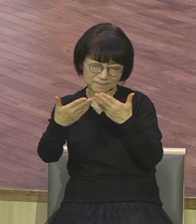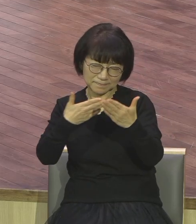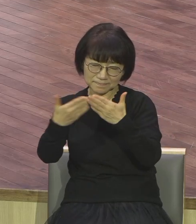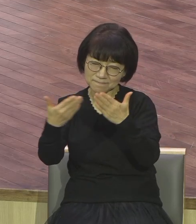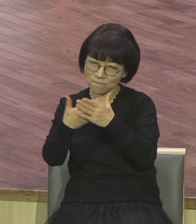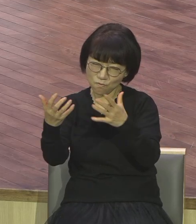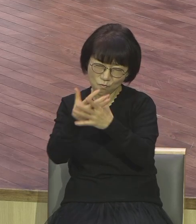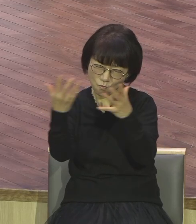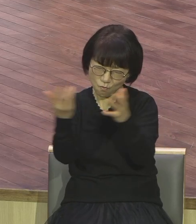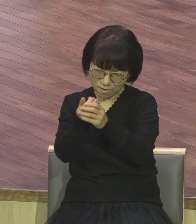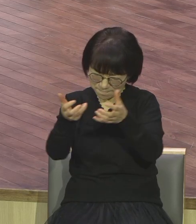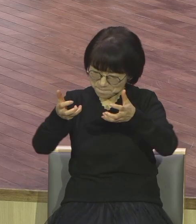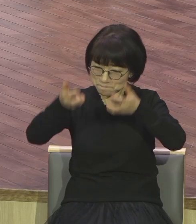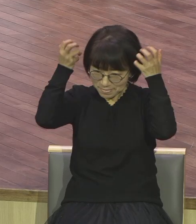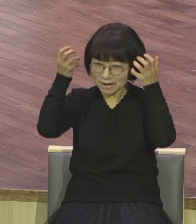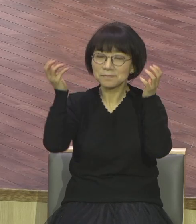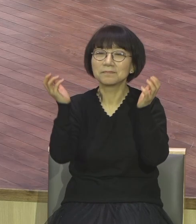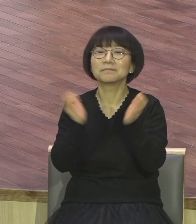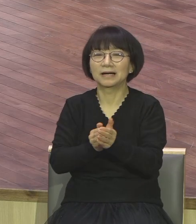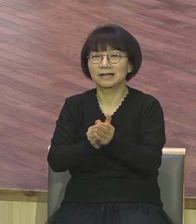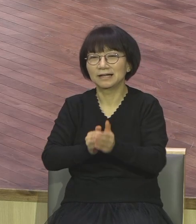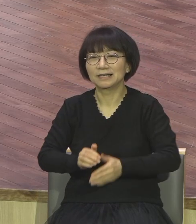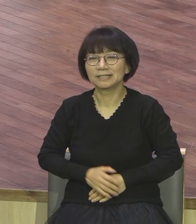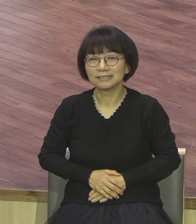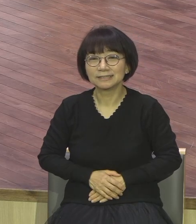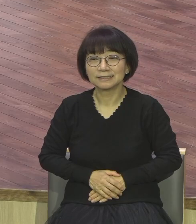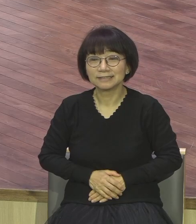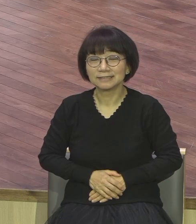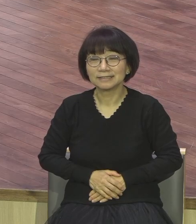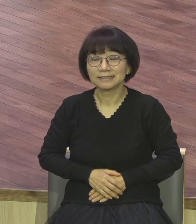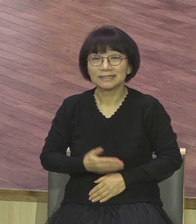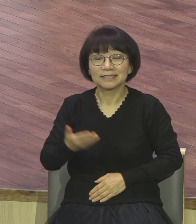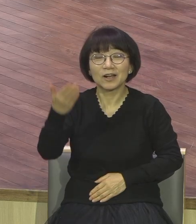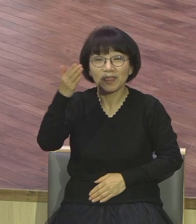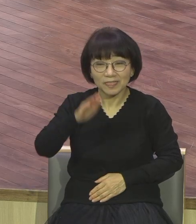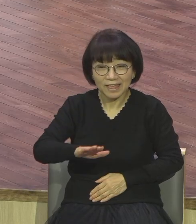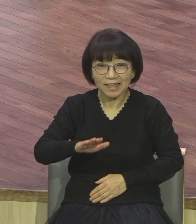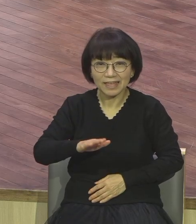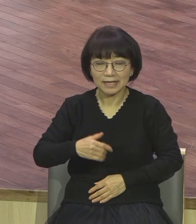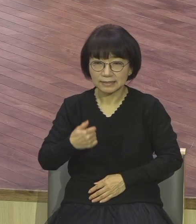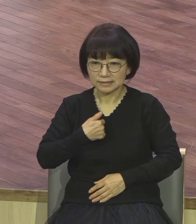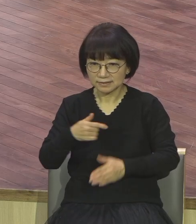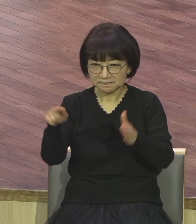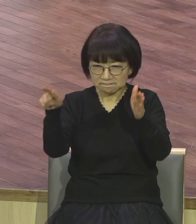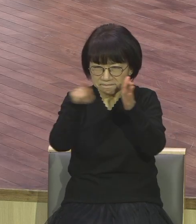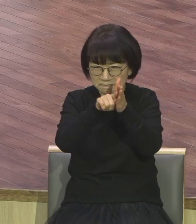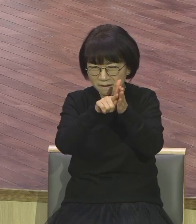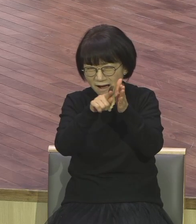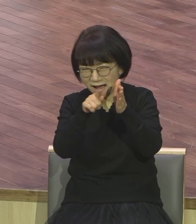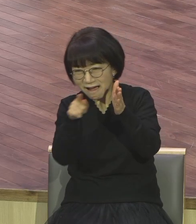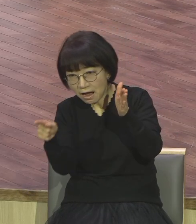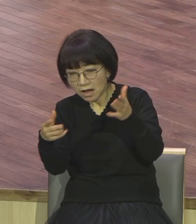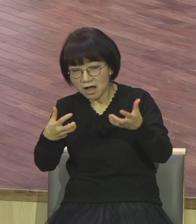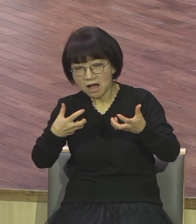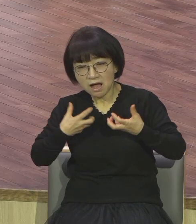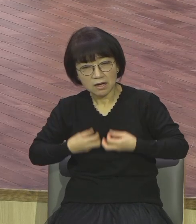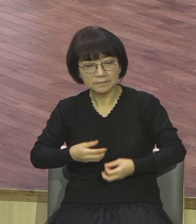많은 사람은 못합니다 그런데 단 한 번도 흔들린 적이 없습니다 사람은 미워한 적이 없어요